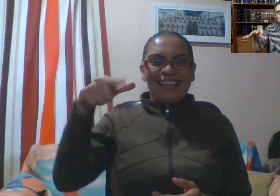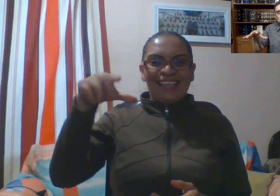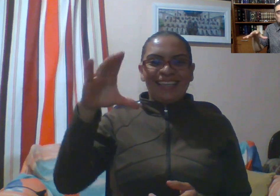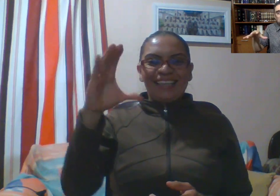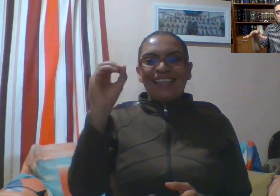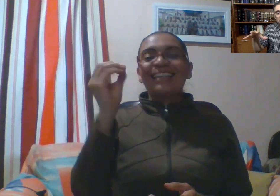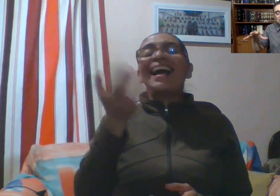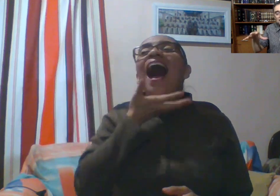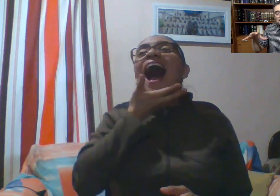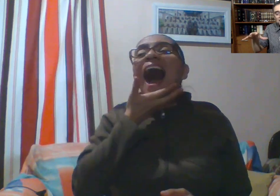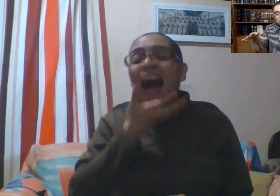mi familia.